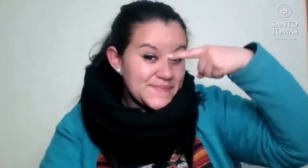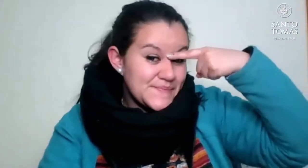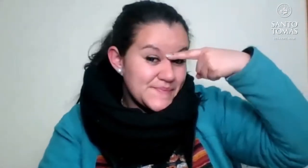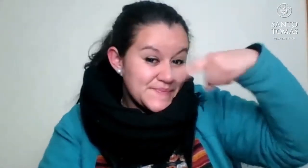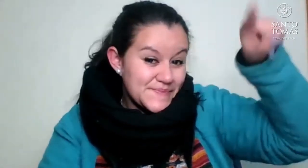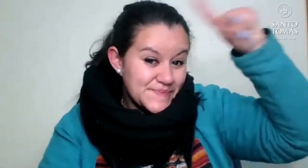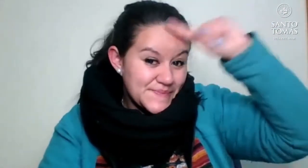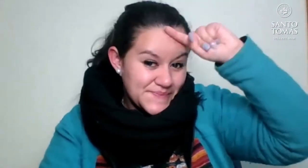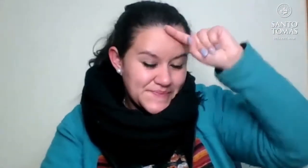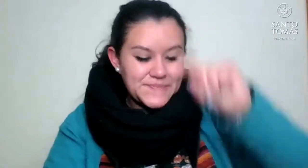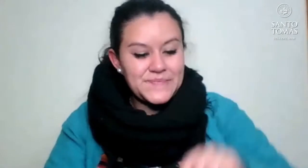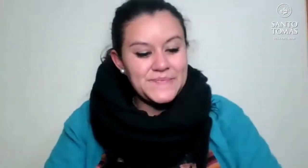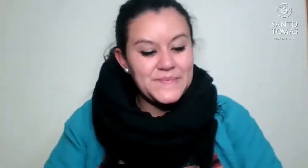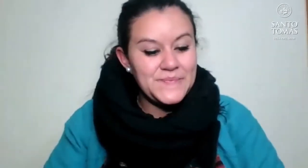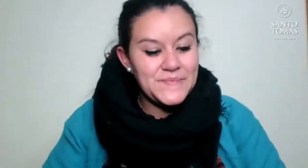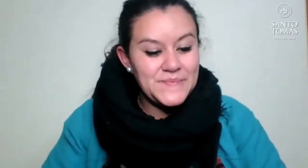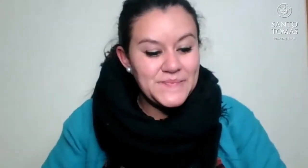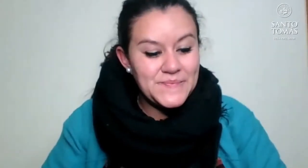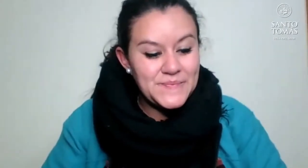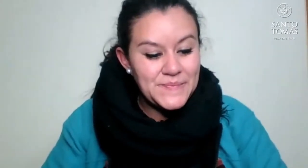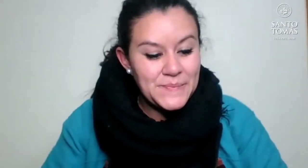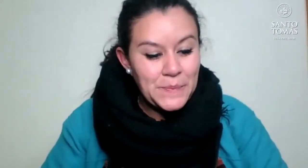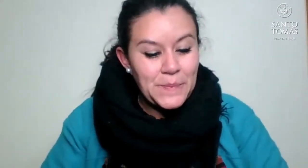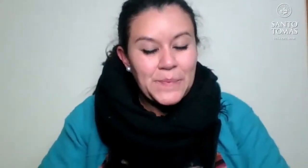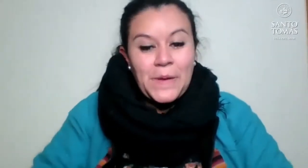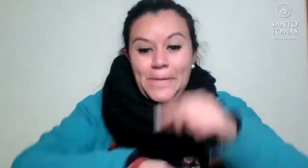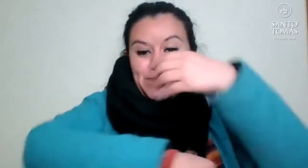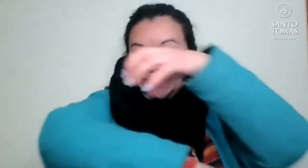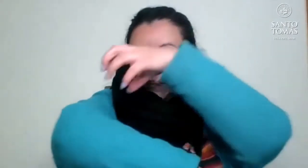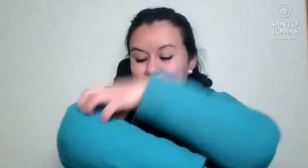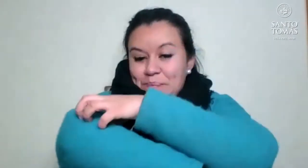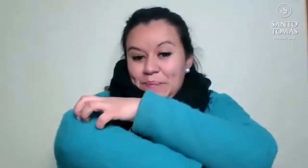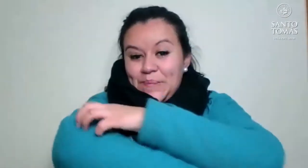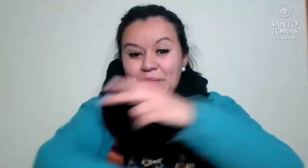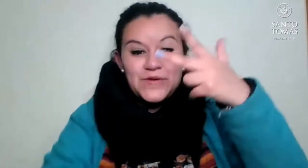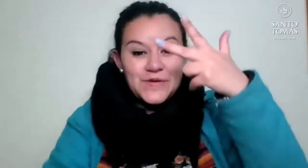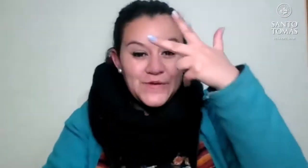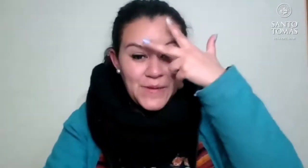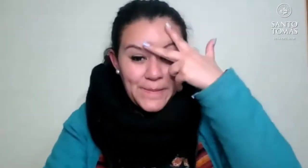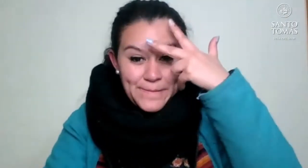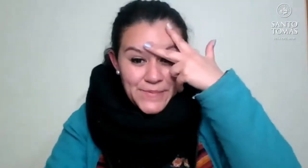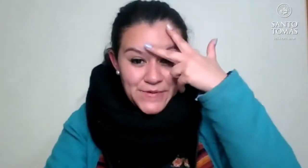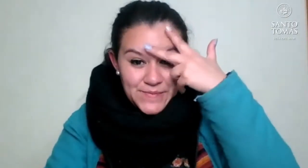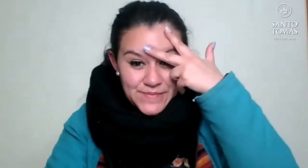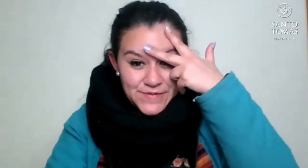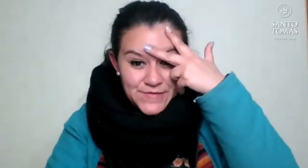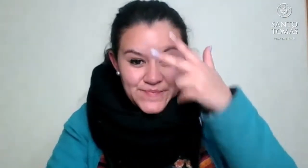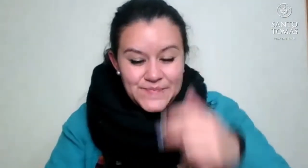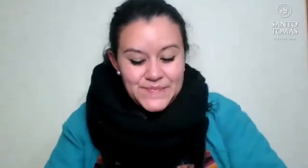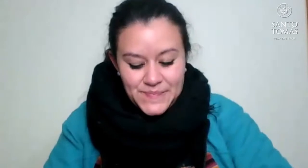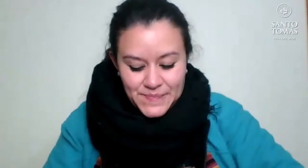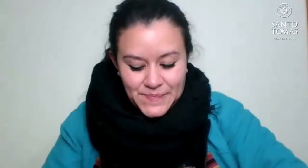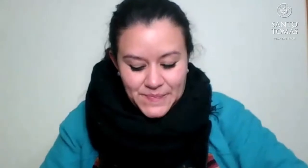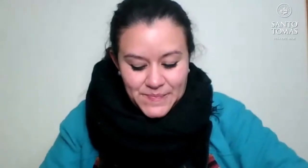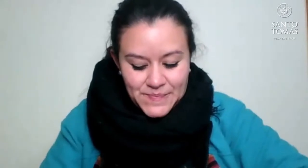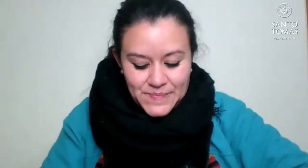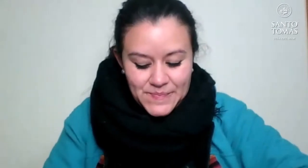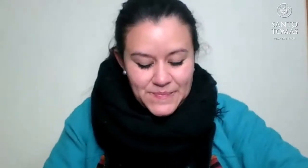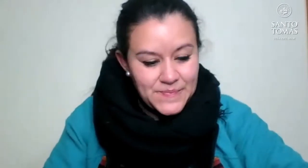la región de Calama, Calama, la